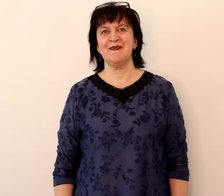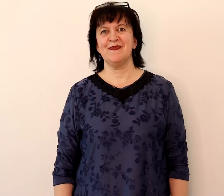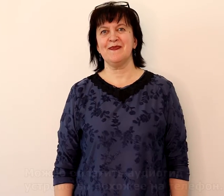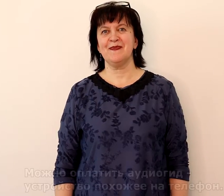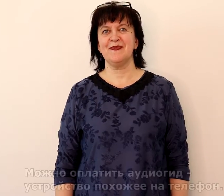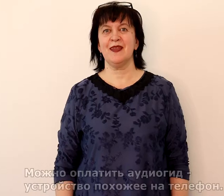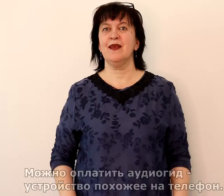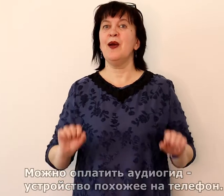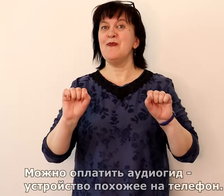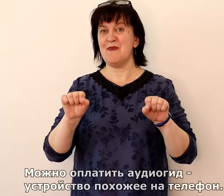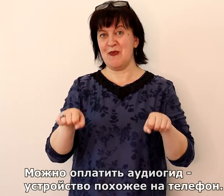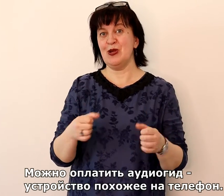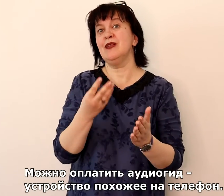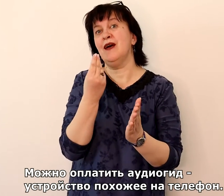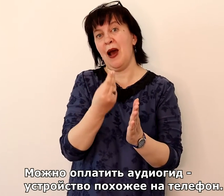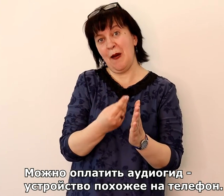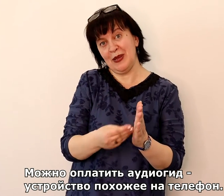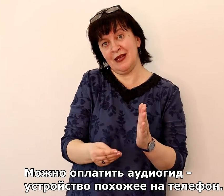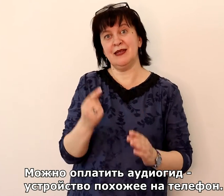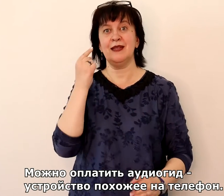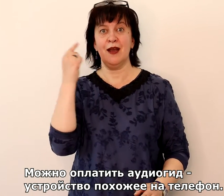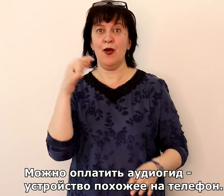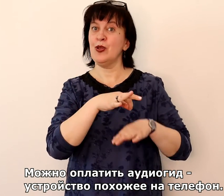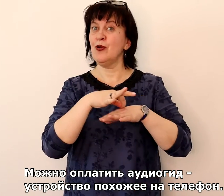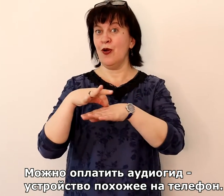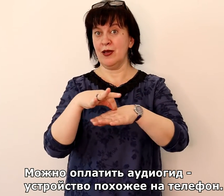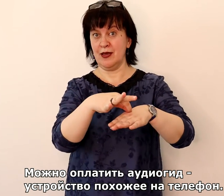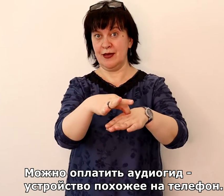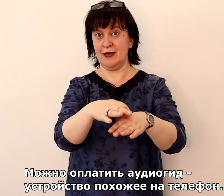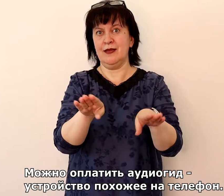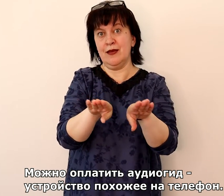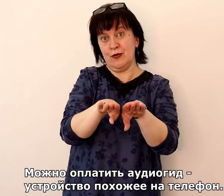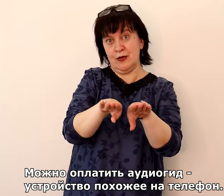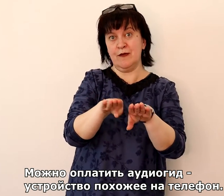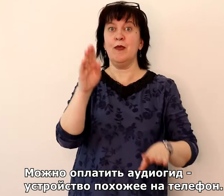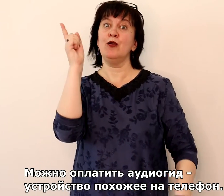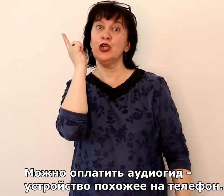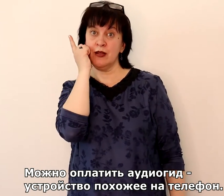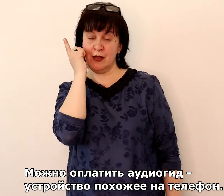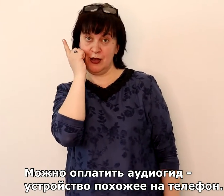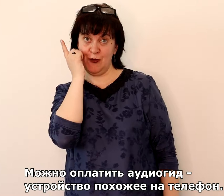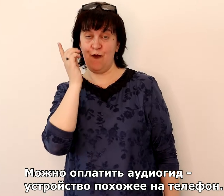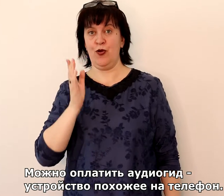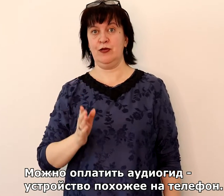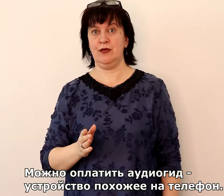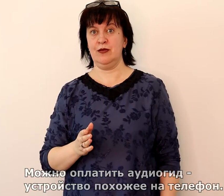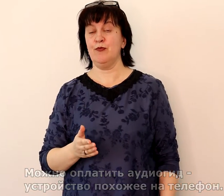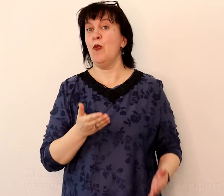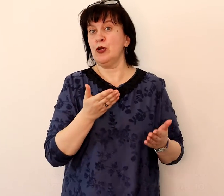Можно оплатить аудиогид – устройство, похожее на телефон. С помощью